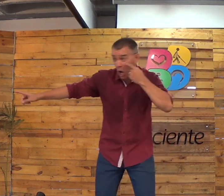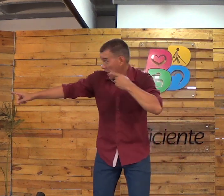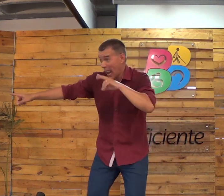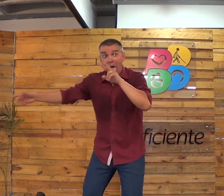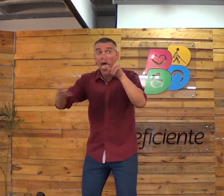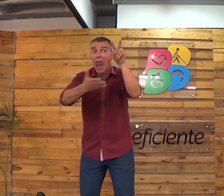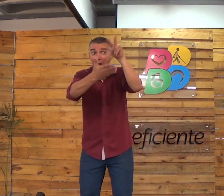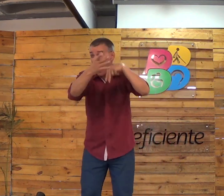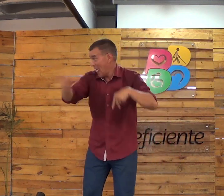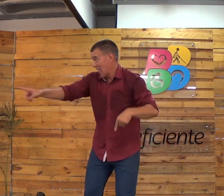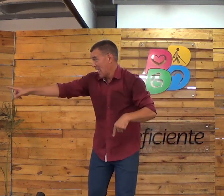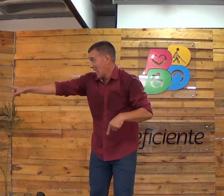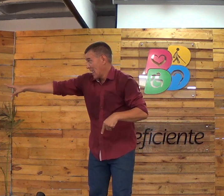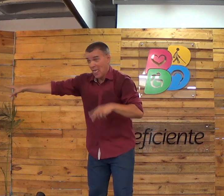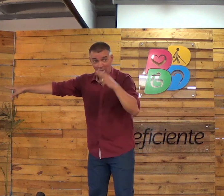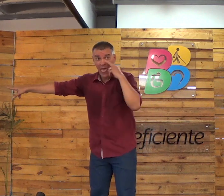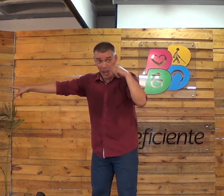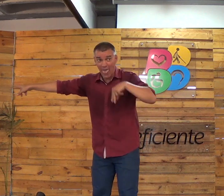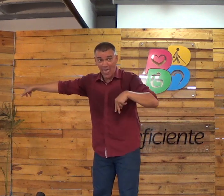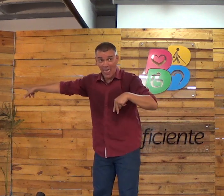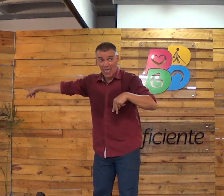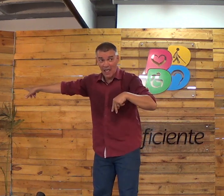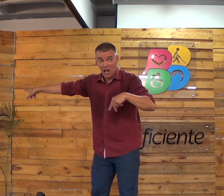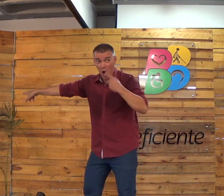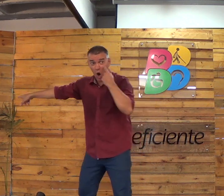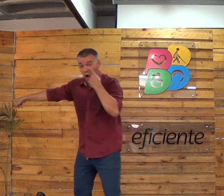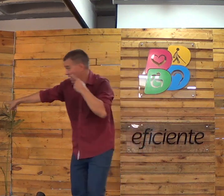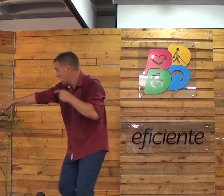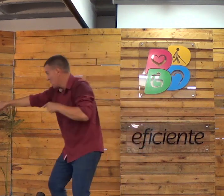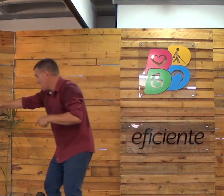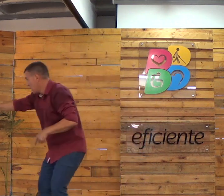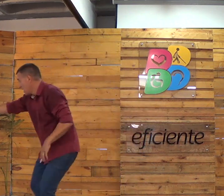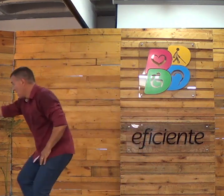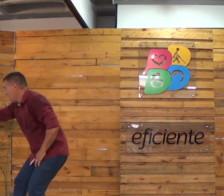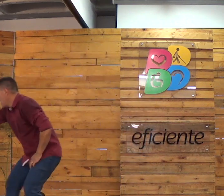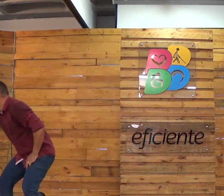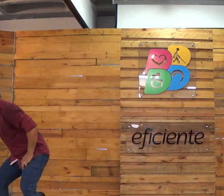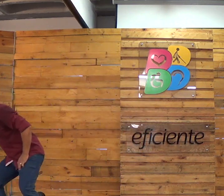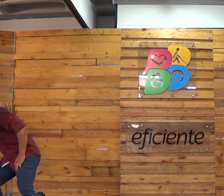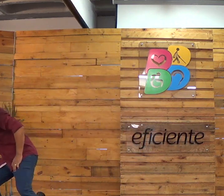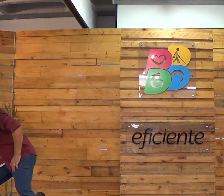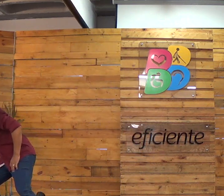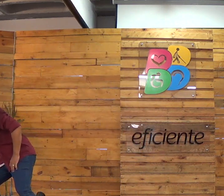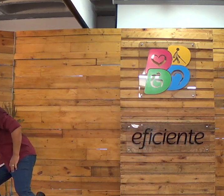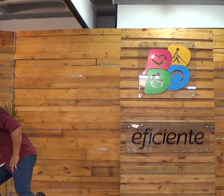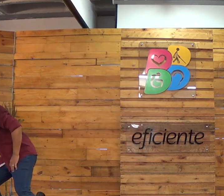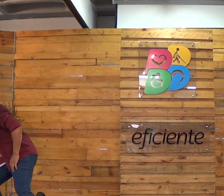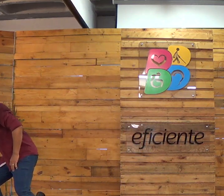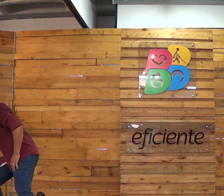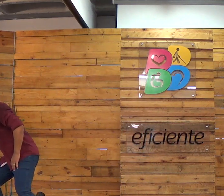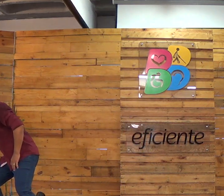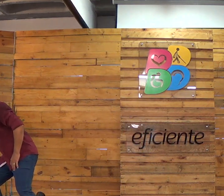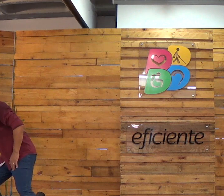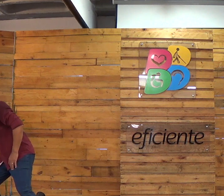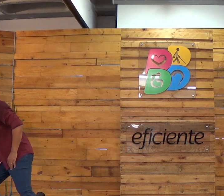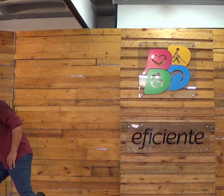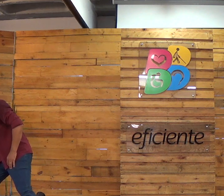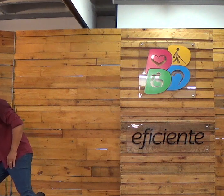Olha só. Olha só. O dia do versículo. Pois assim terão o direito de comer a fruta da